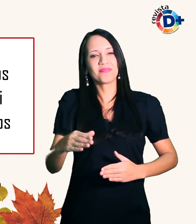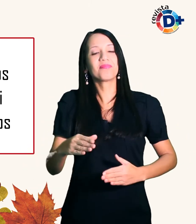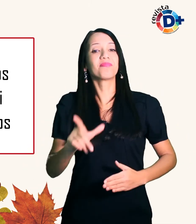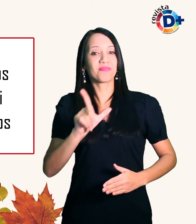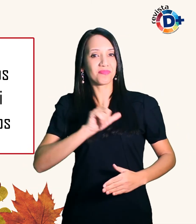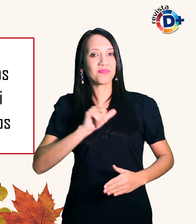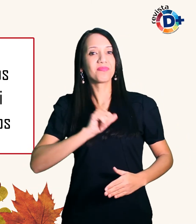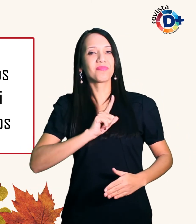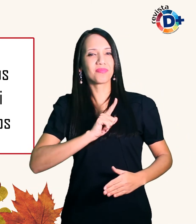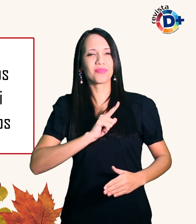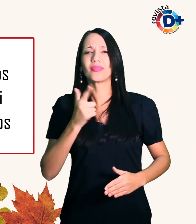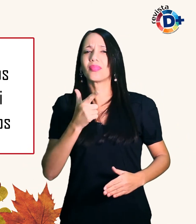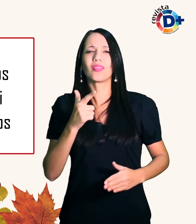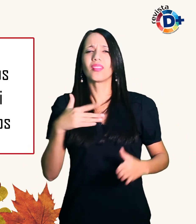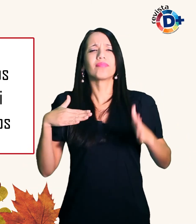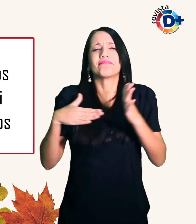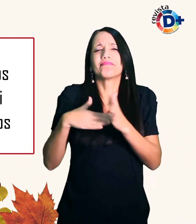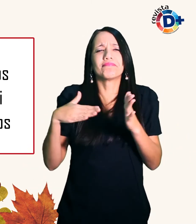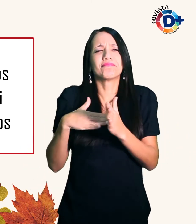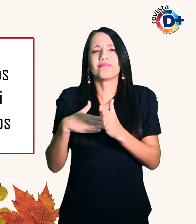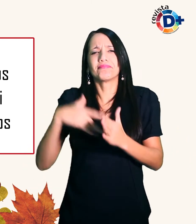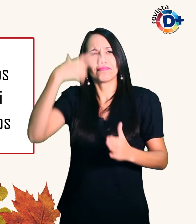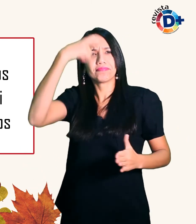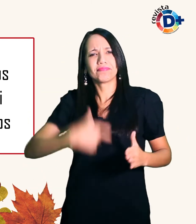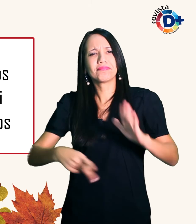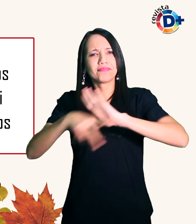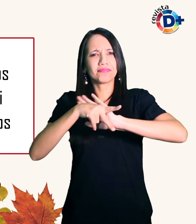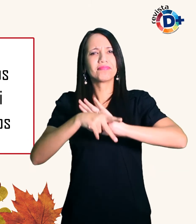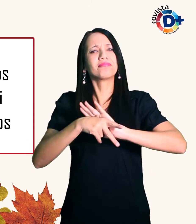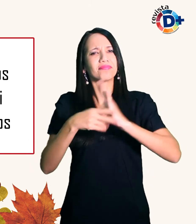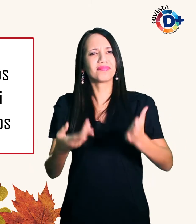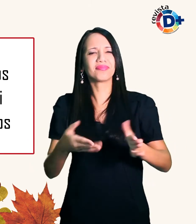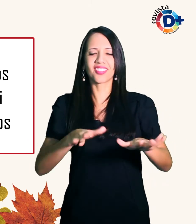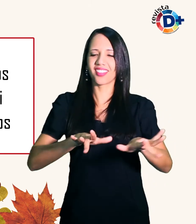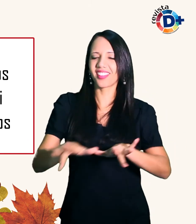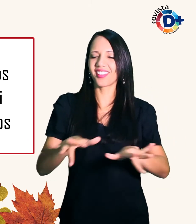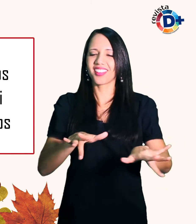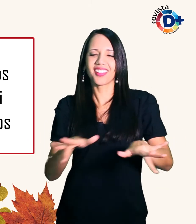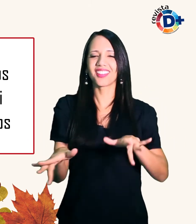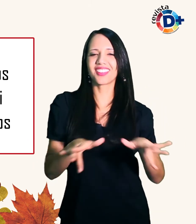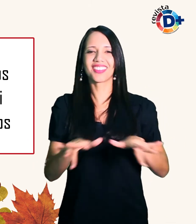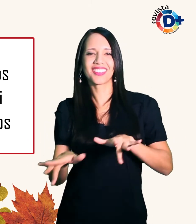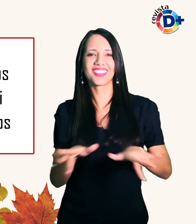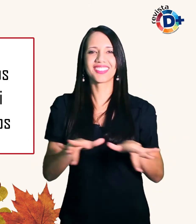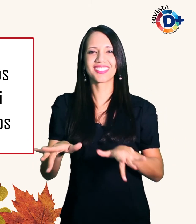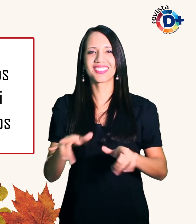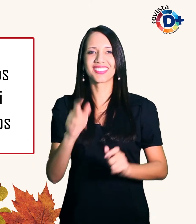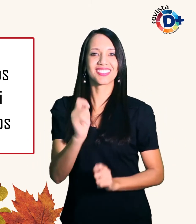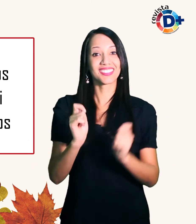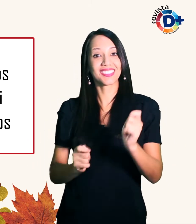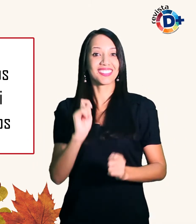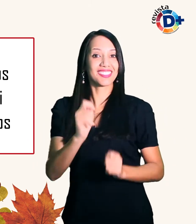impeditivo para ele também se tornar DJ ritmista de bateria de escola de samba